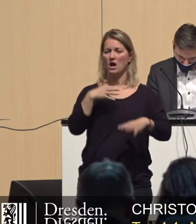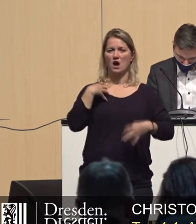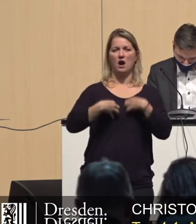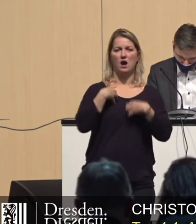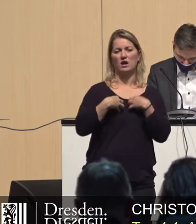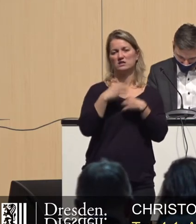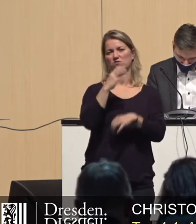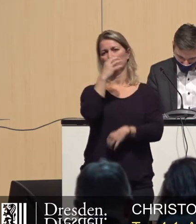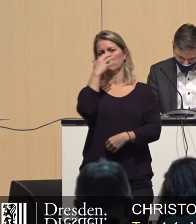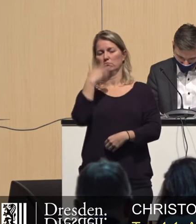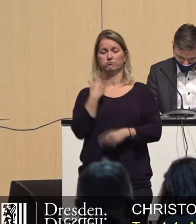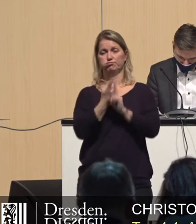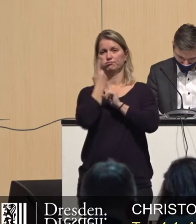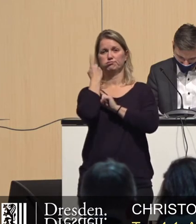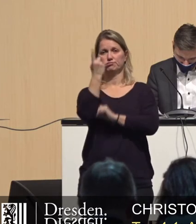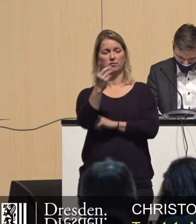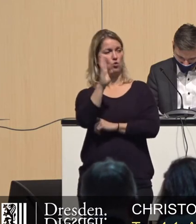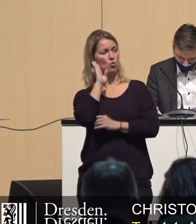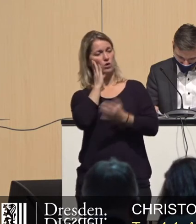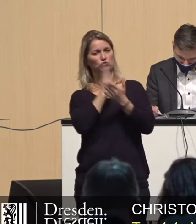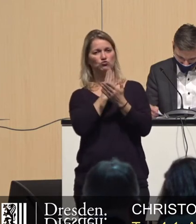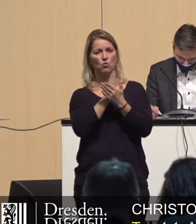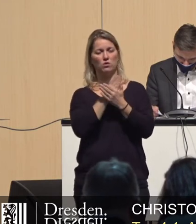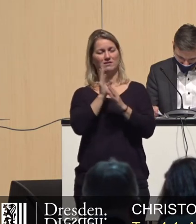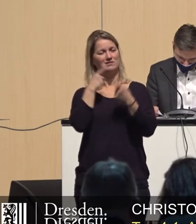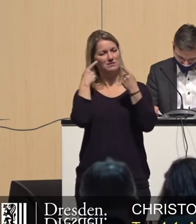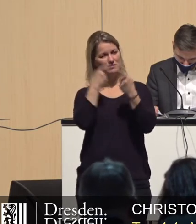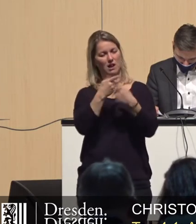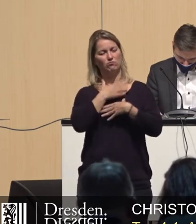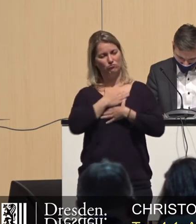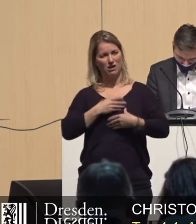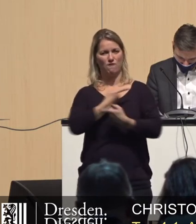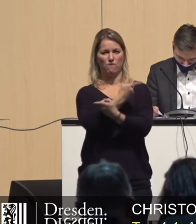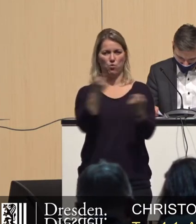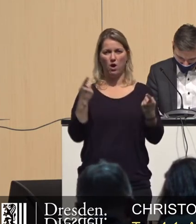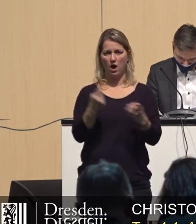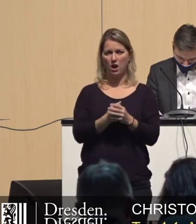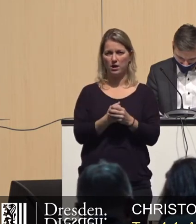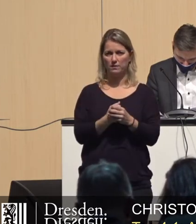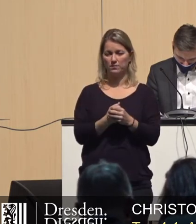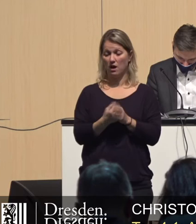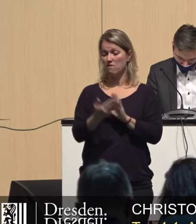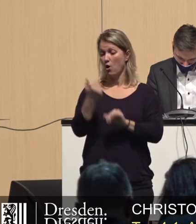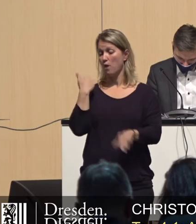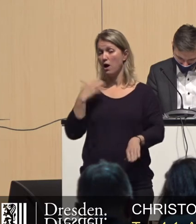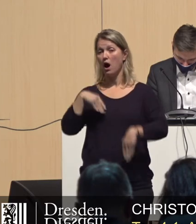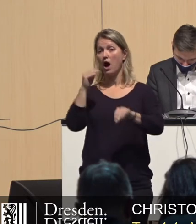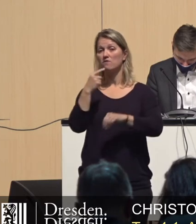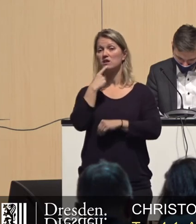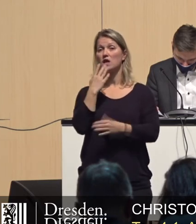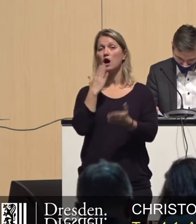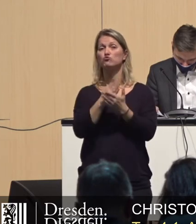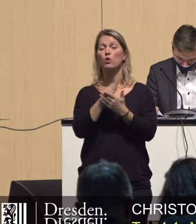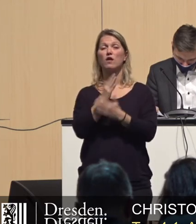bisweilen hört, sondern zum Wohle aller. Denn, wie ich am Anfang meiner Worte sagte, Wohnen ist